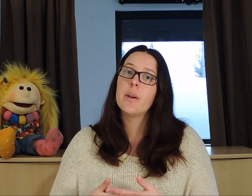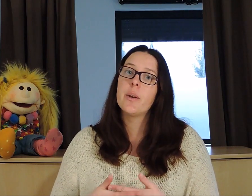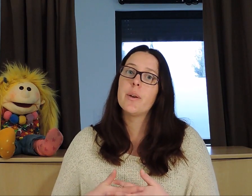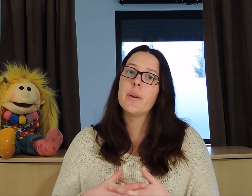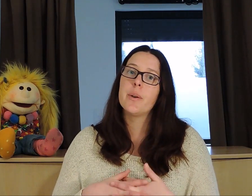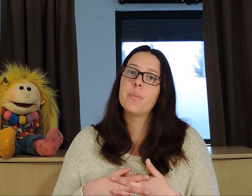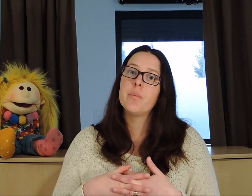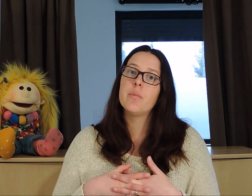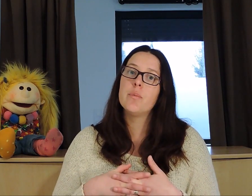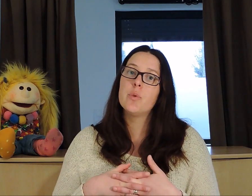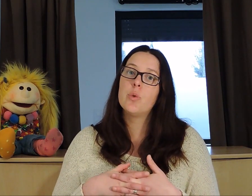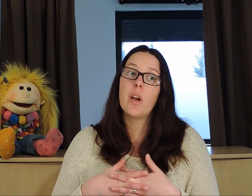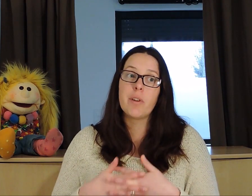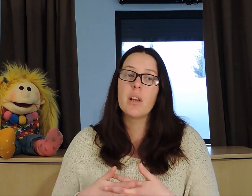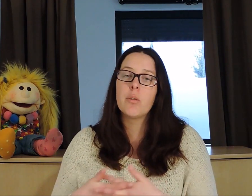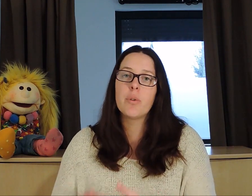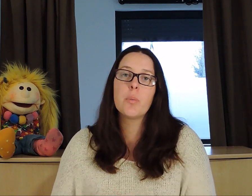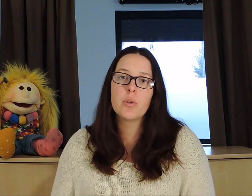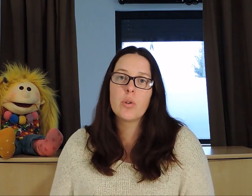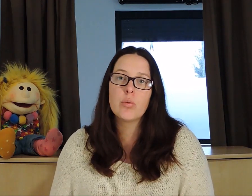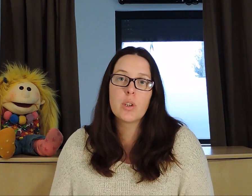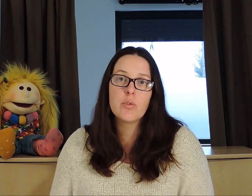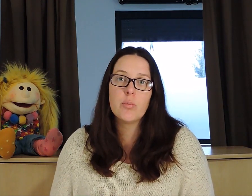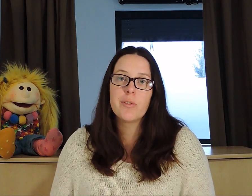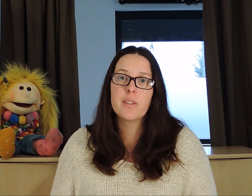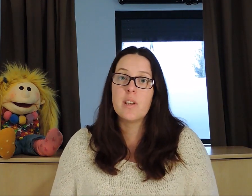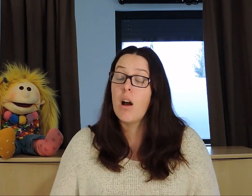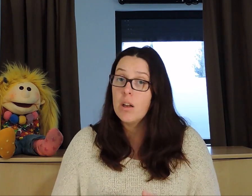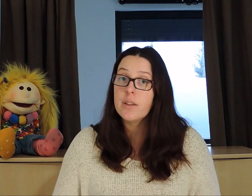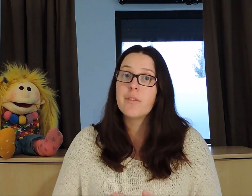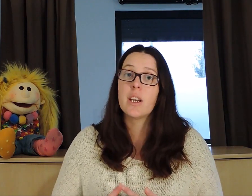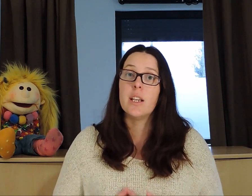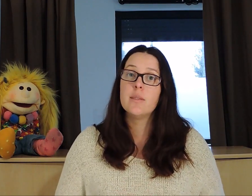d'avoir un enfant porteur de trisomie 21 est avéré.